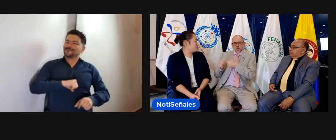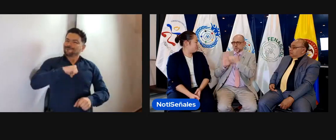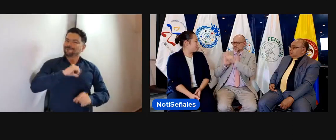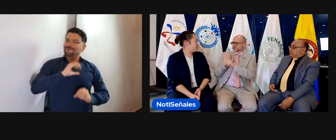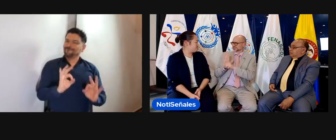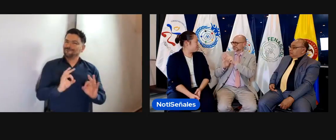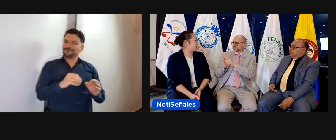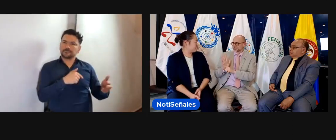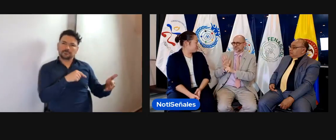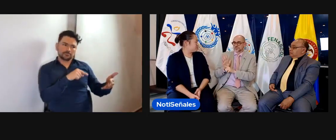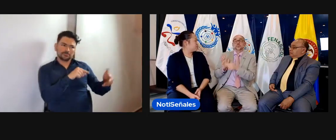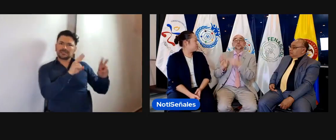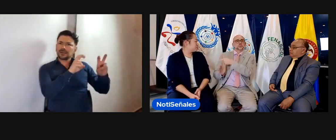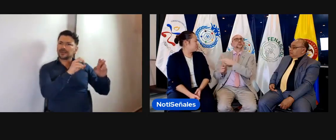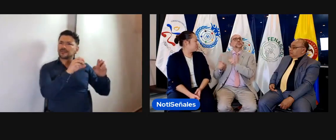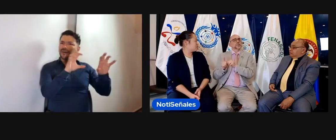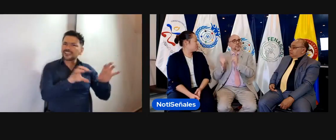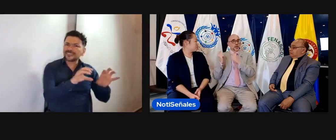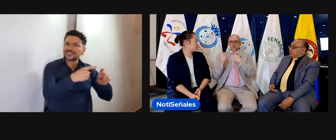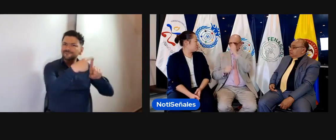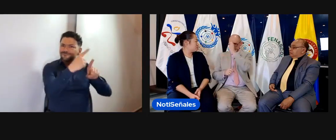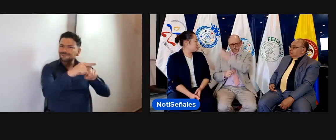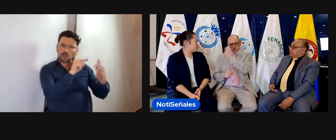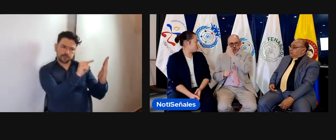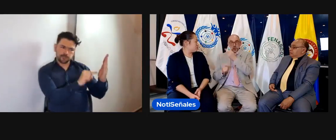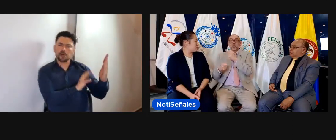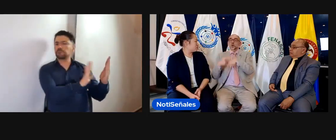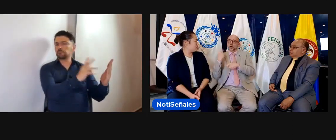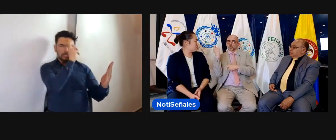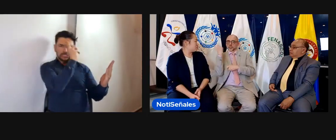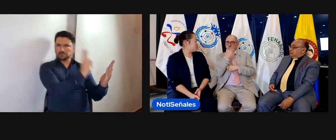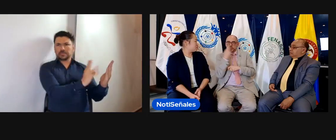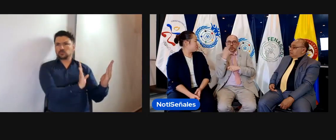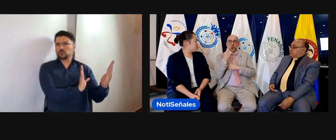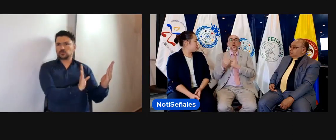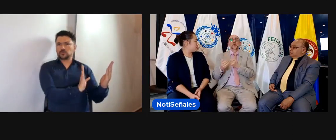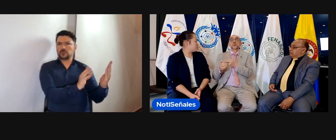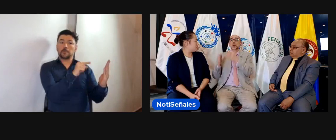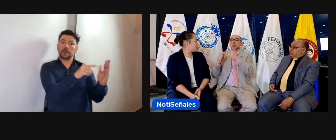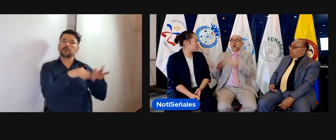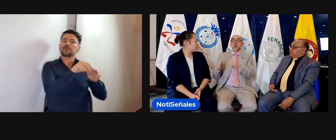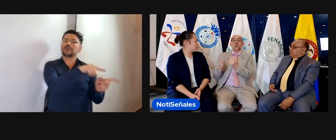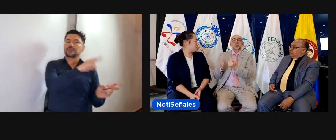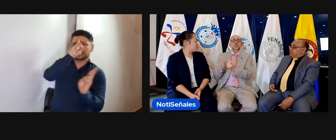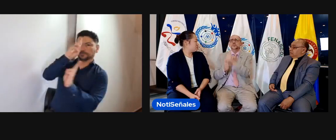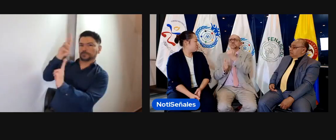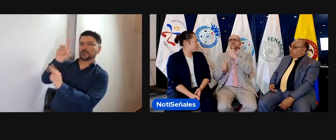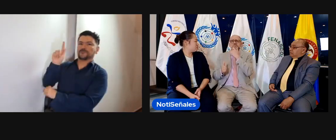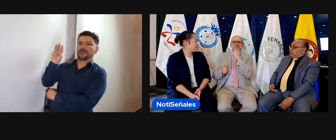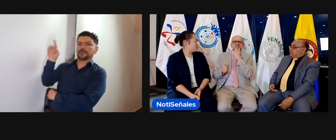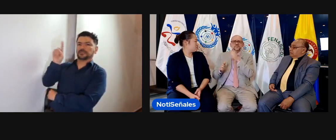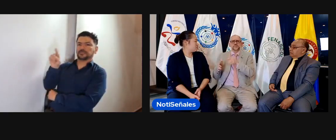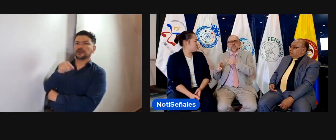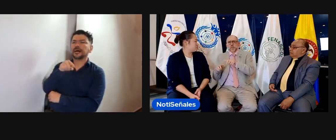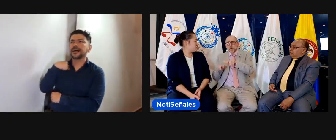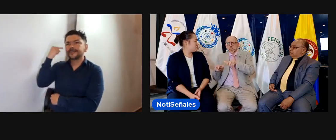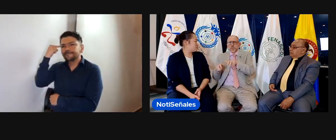organización, y esa organización, pues, les permite trabajar. Nosotros respetamos esa manera de trabajo de ellos